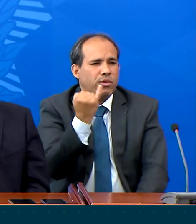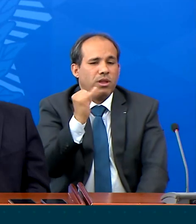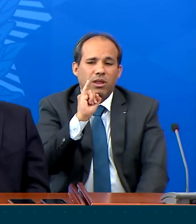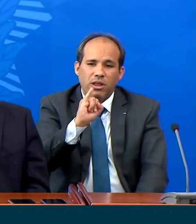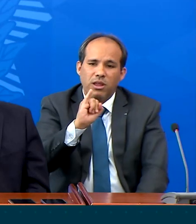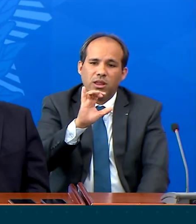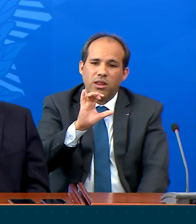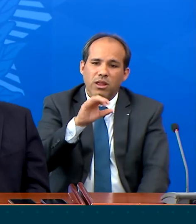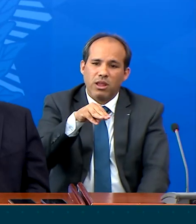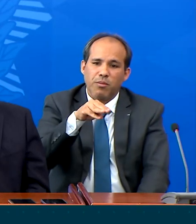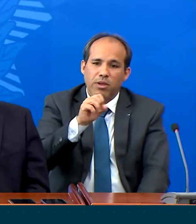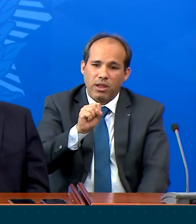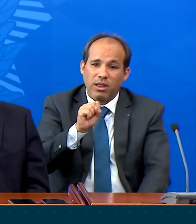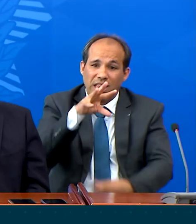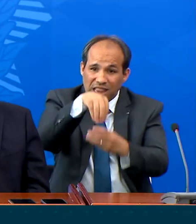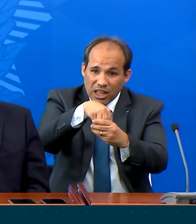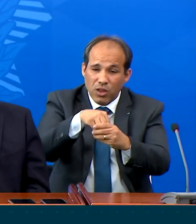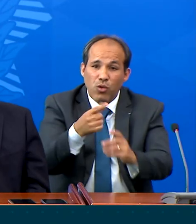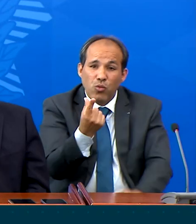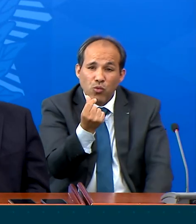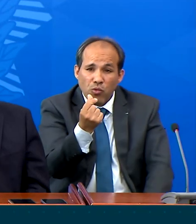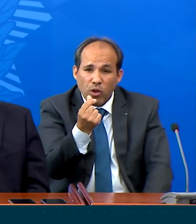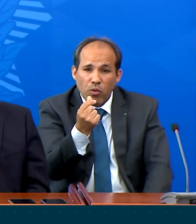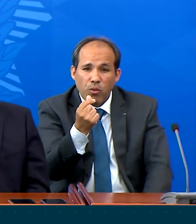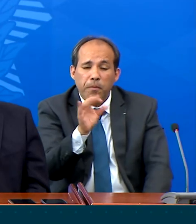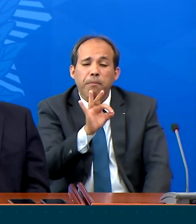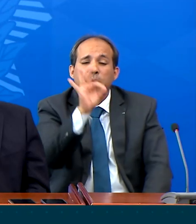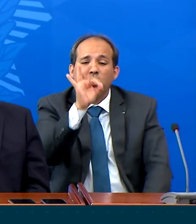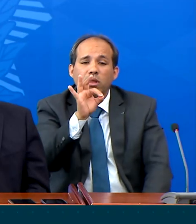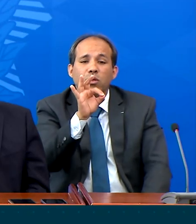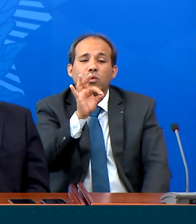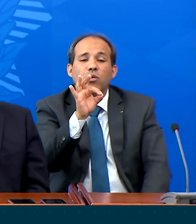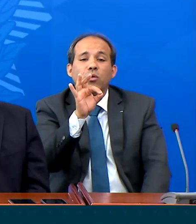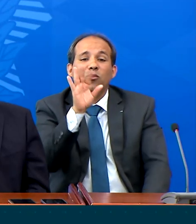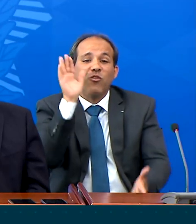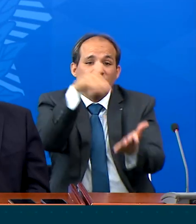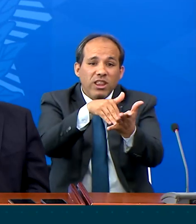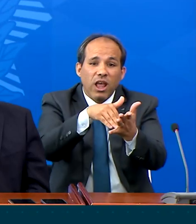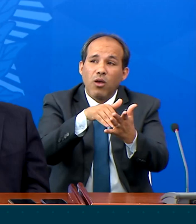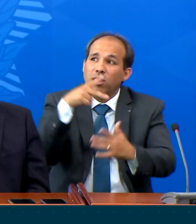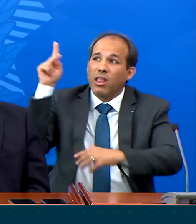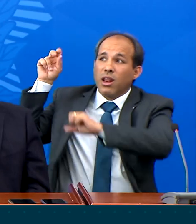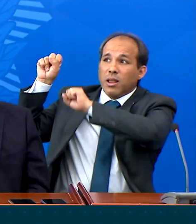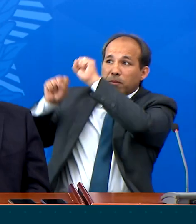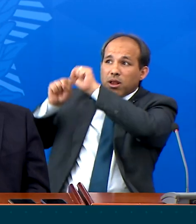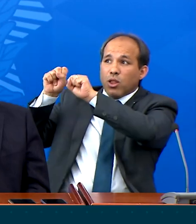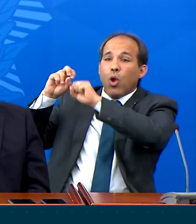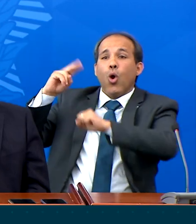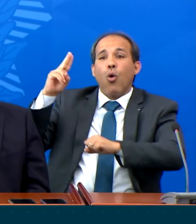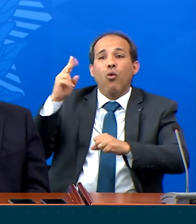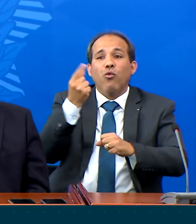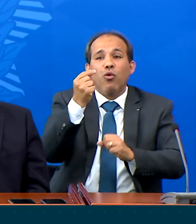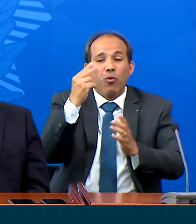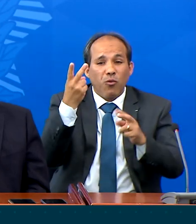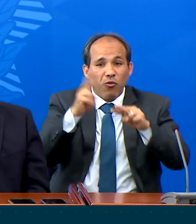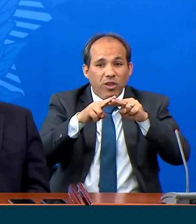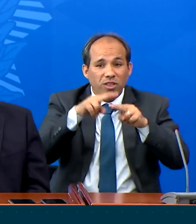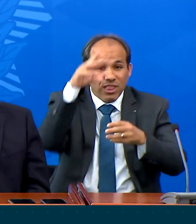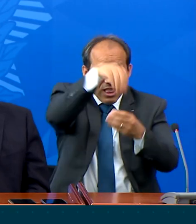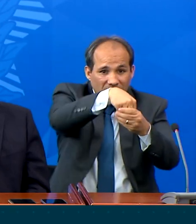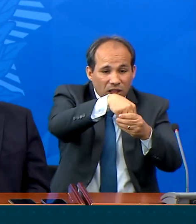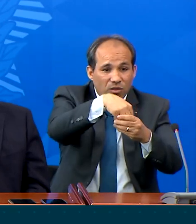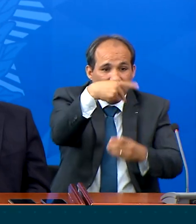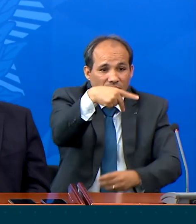ICMS incida um percentual no preço do combustível na refinaria ou um valor fixo